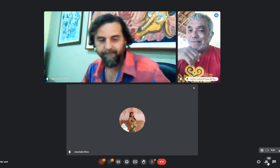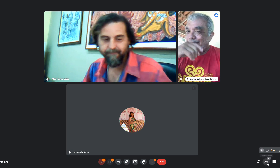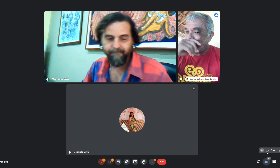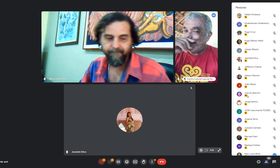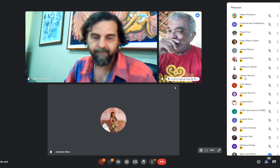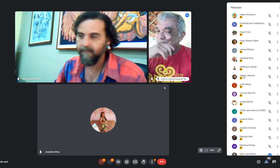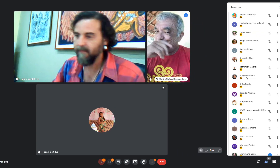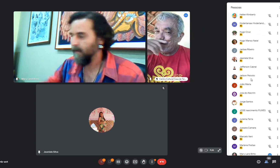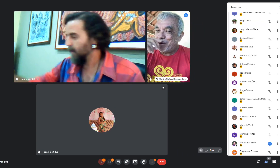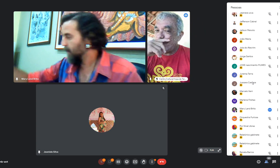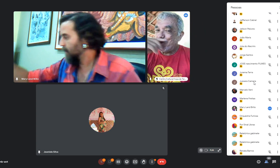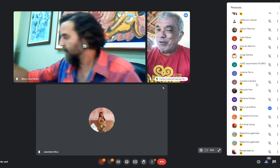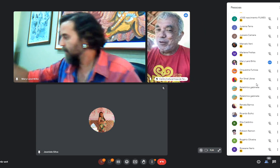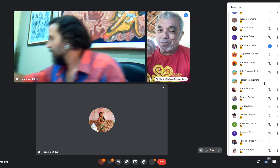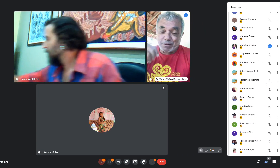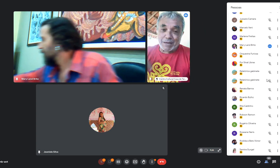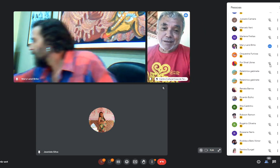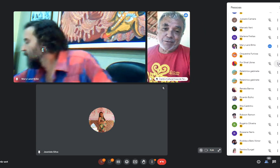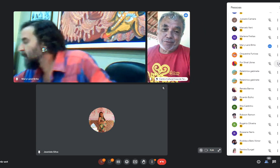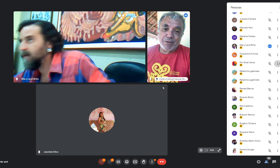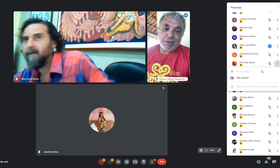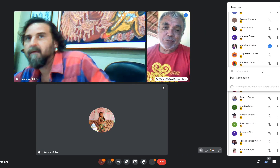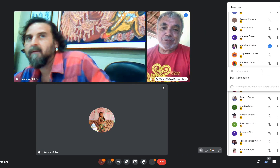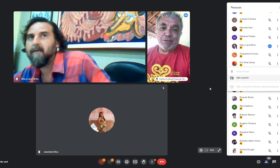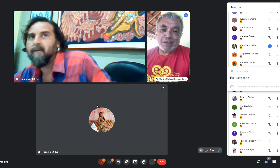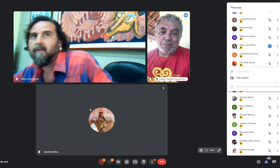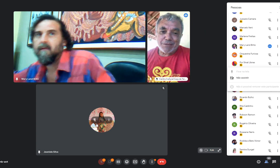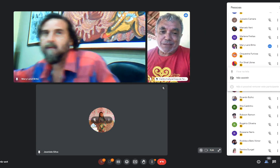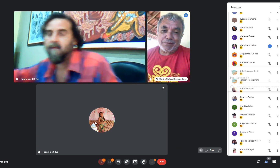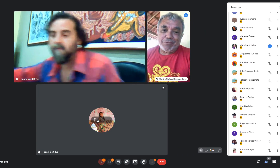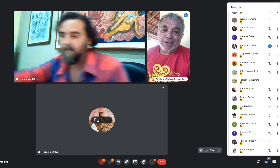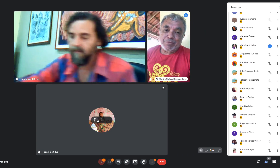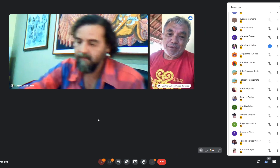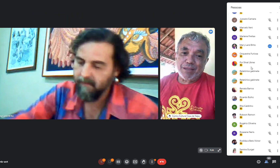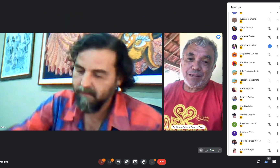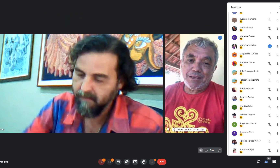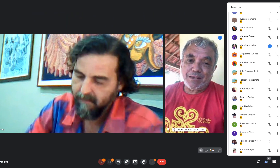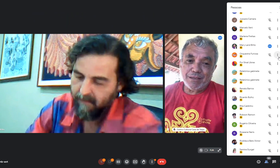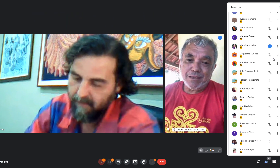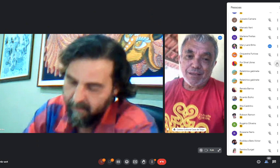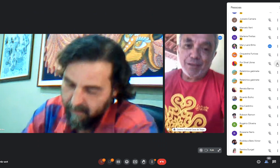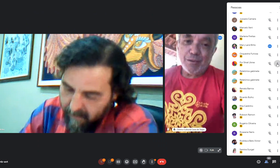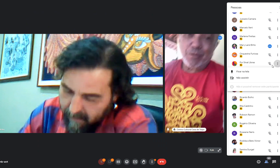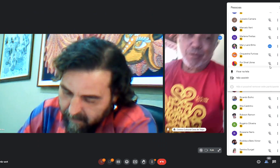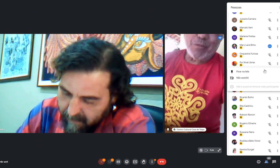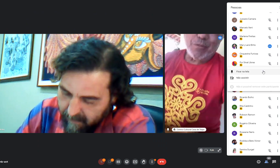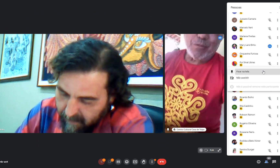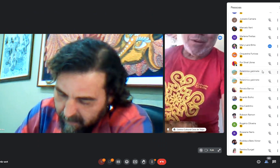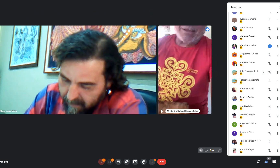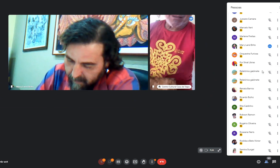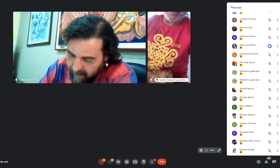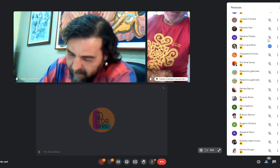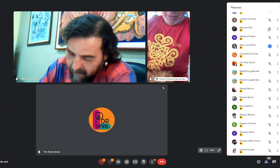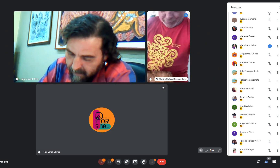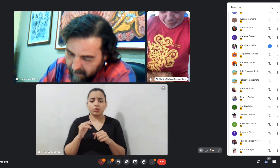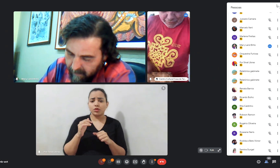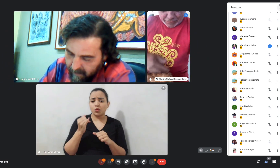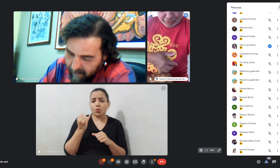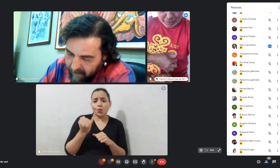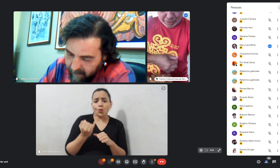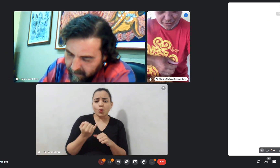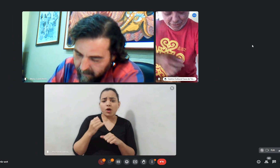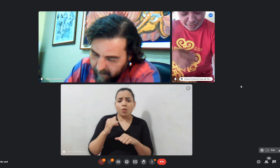barbichazinha meio gordo, meio magro estou usando a camiseta vermelha com o símbolo aqui do